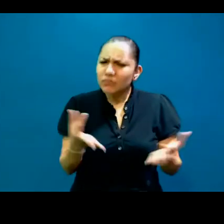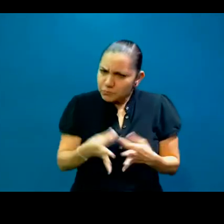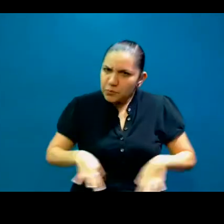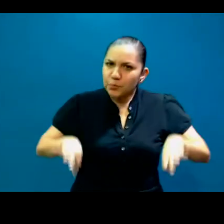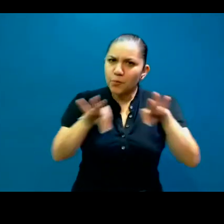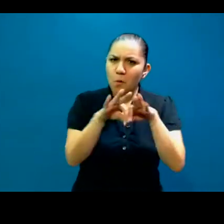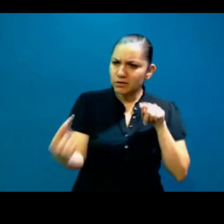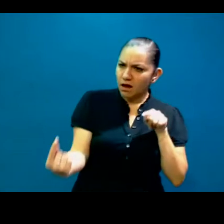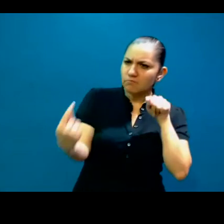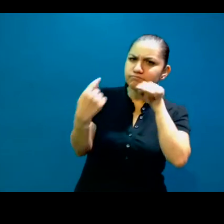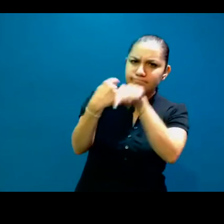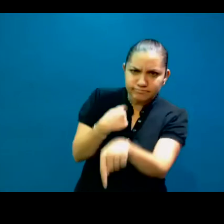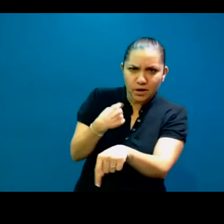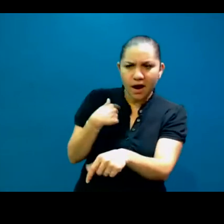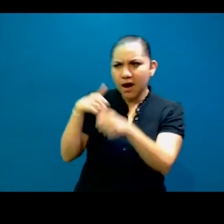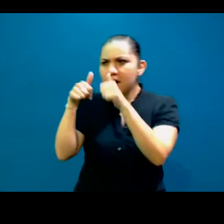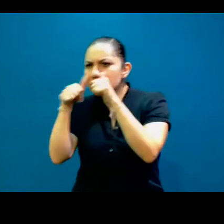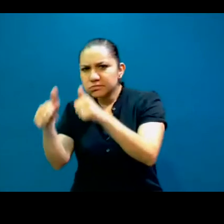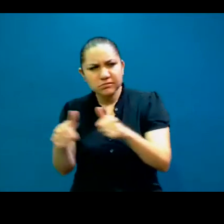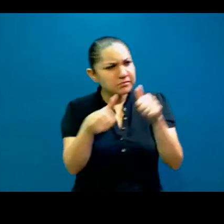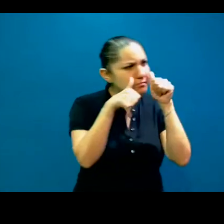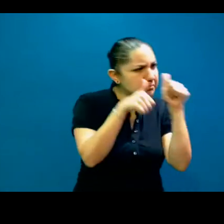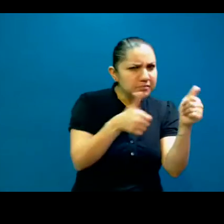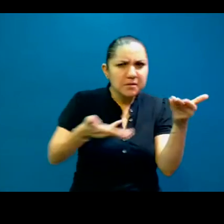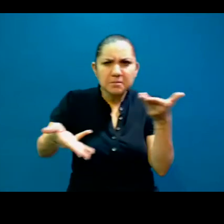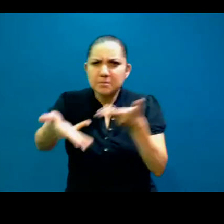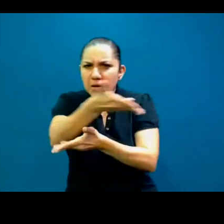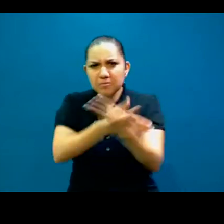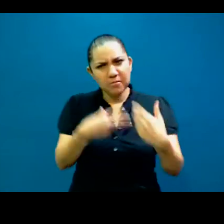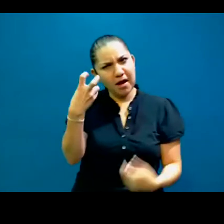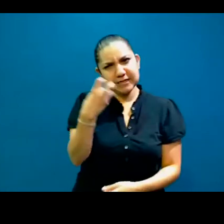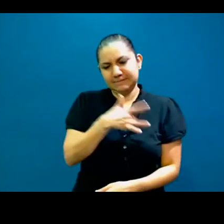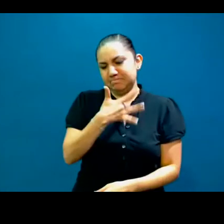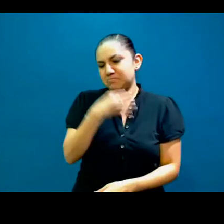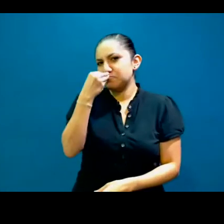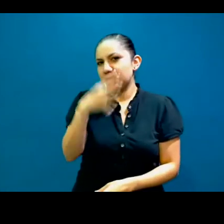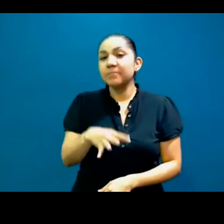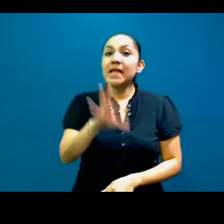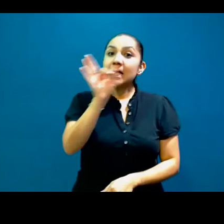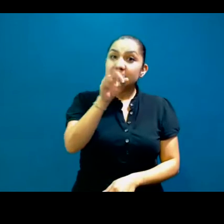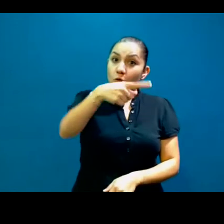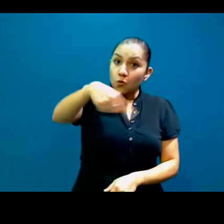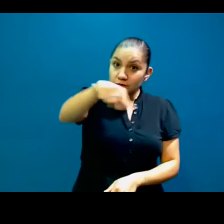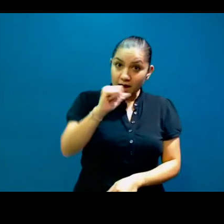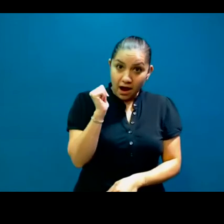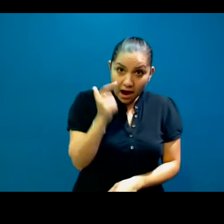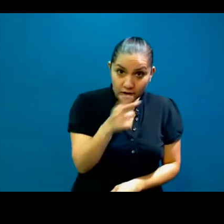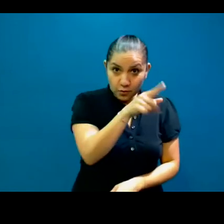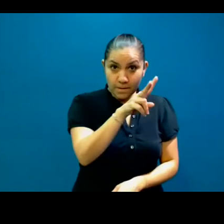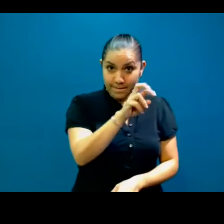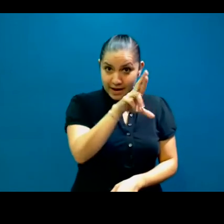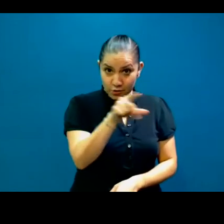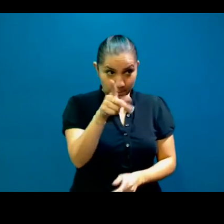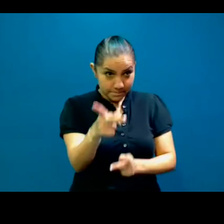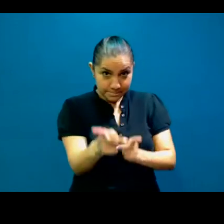unos a otros. Me parece maravilloso. Entonces, cualquier pregunta que tengan para Vero, pásenla por aquí.